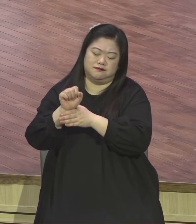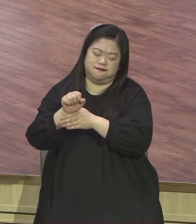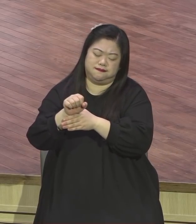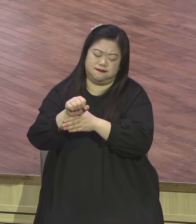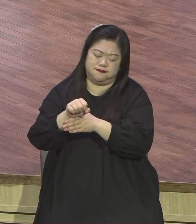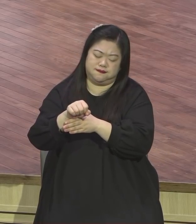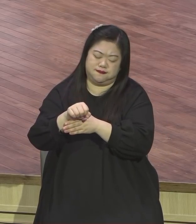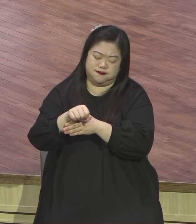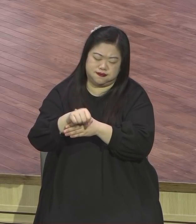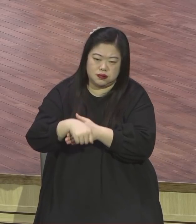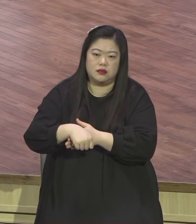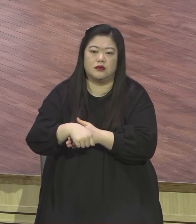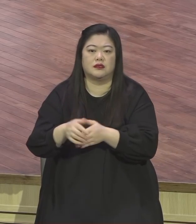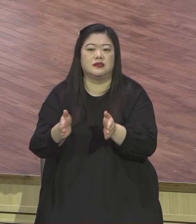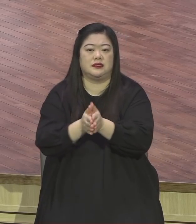자라는 도다.